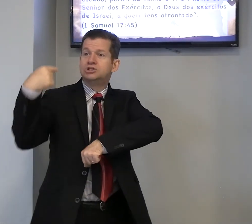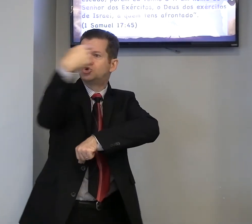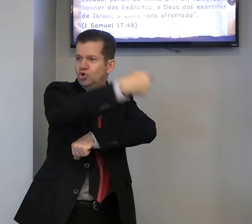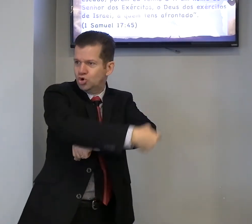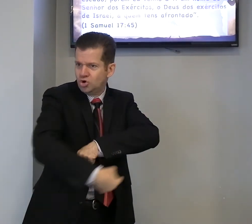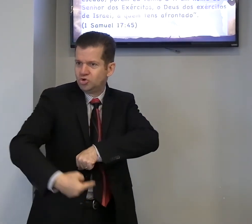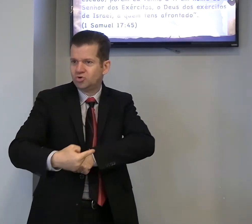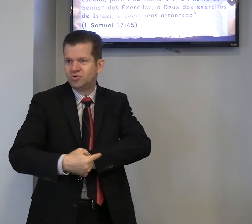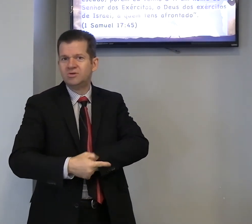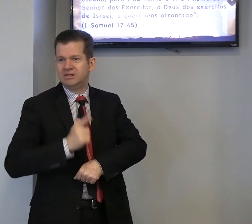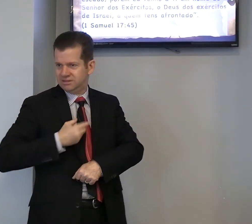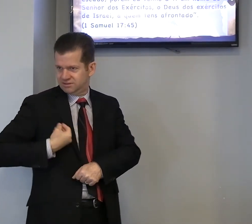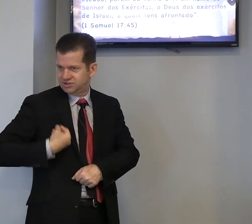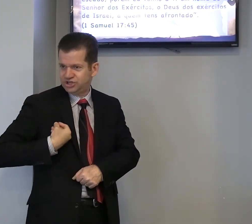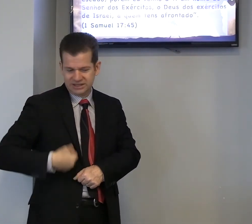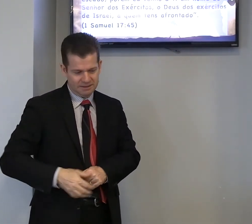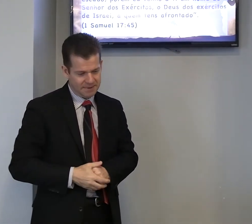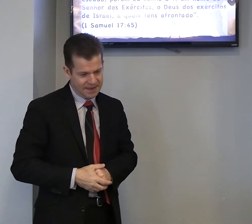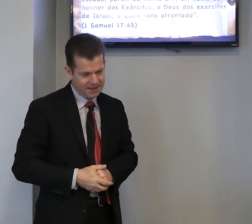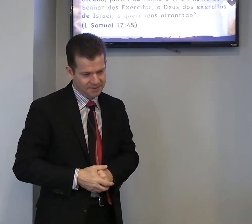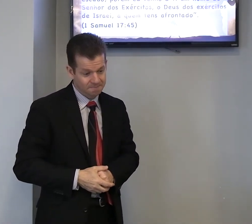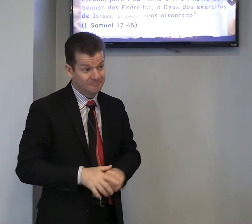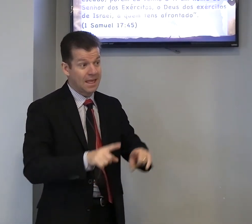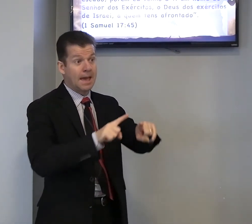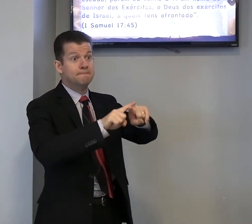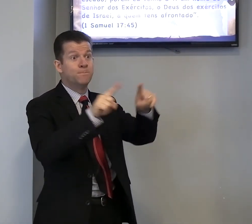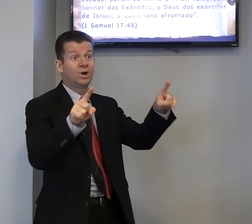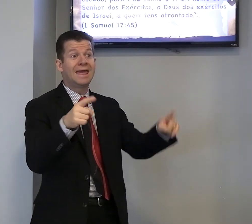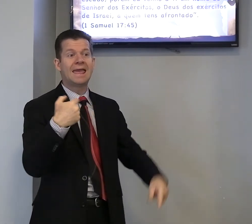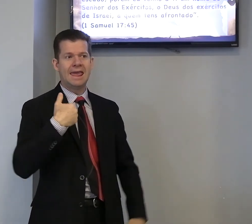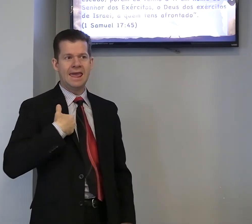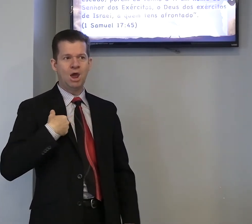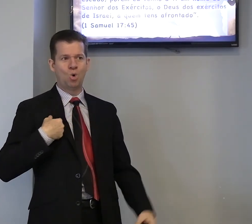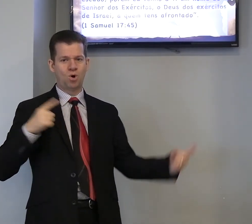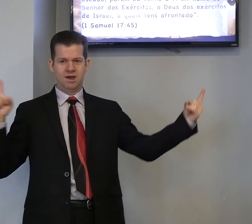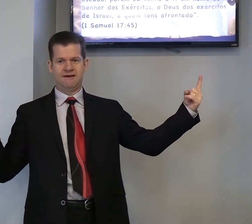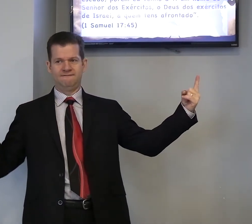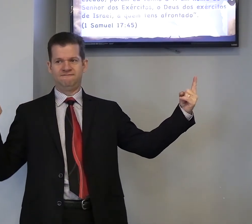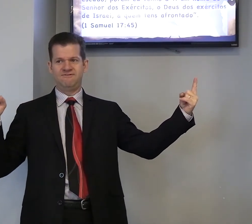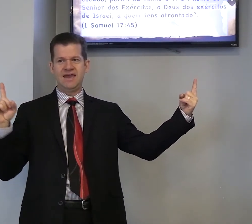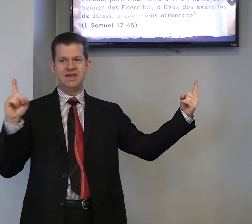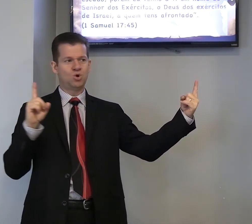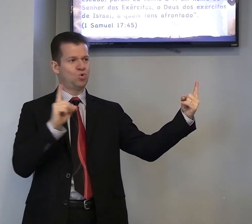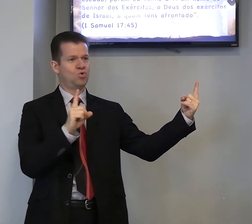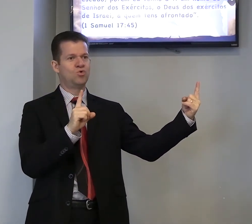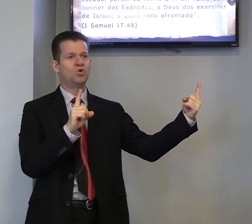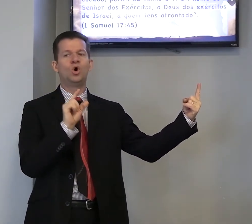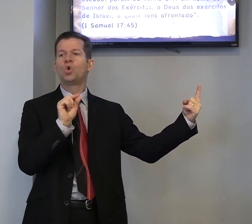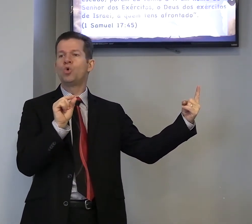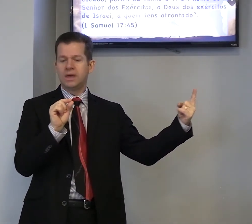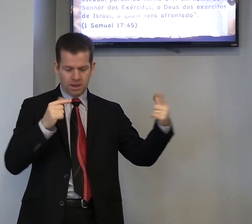Escudo, tinha também, porém, eu, venho, com o que?